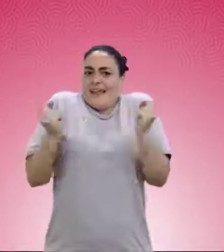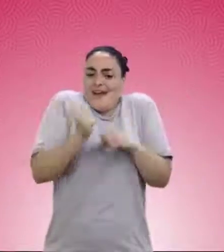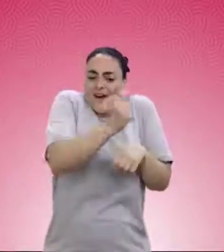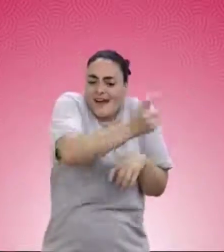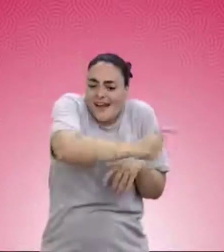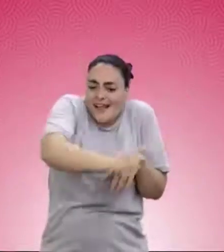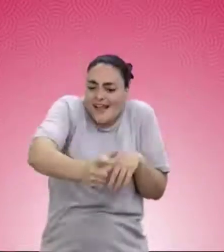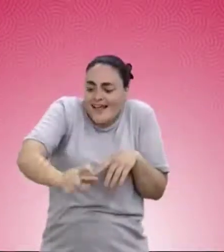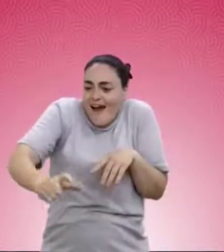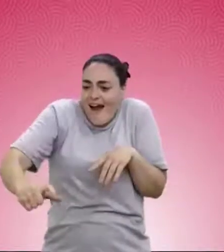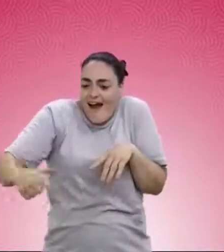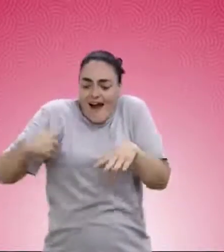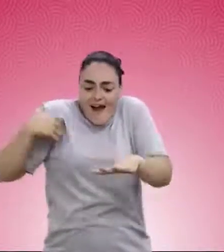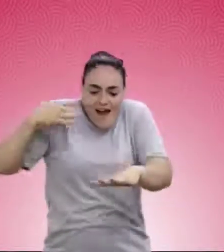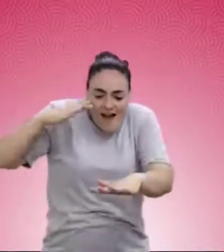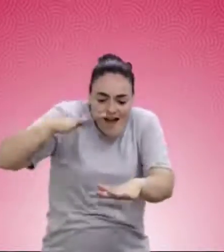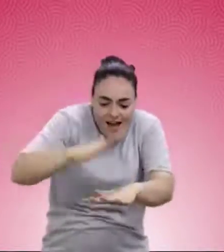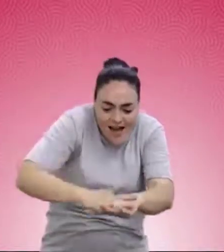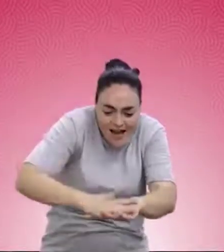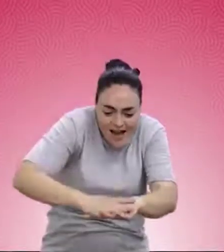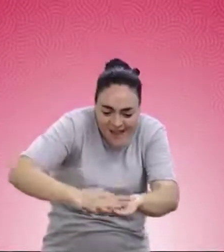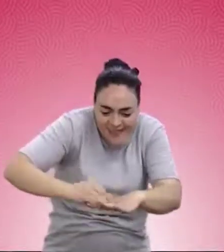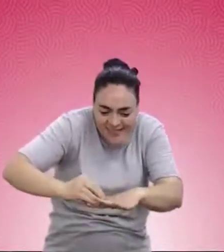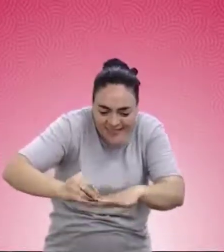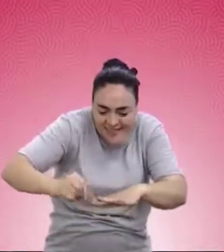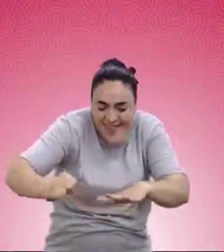¡El río! ¡La tierra roja!